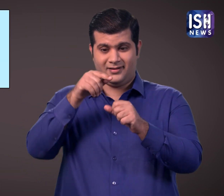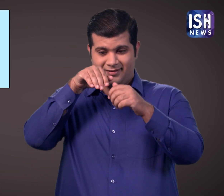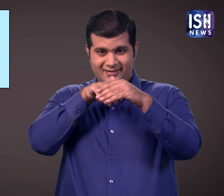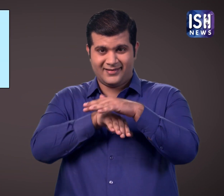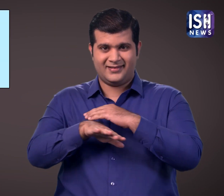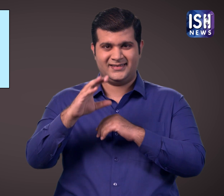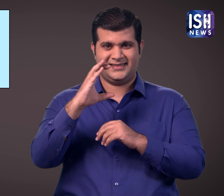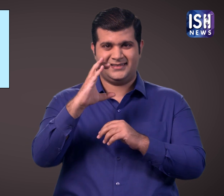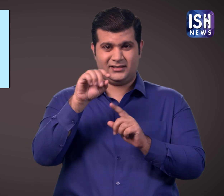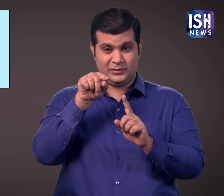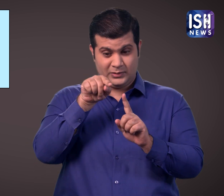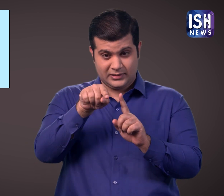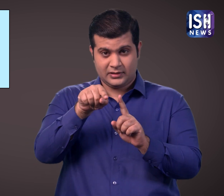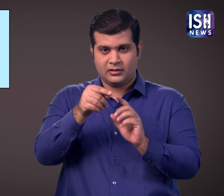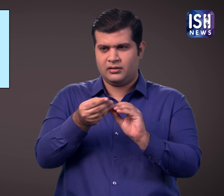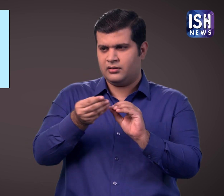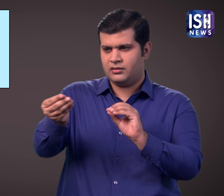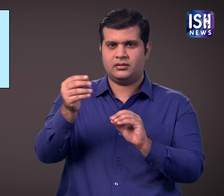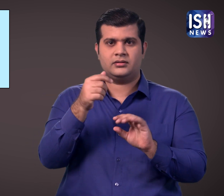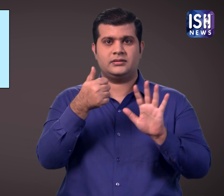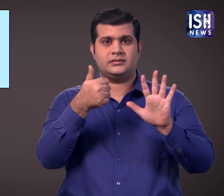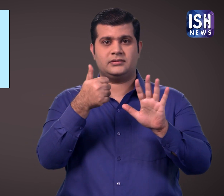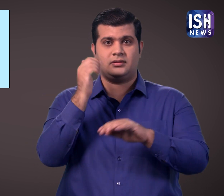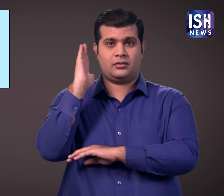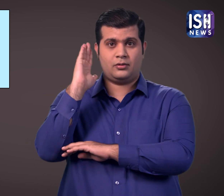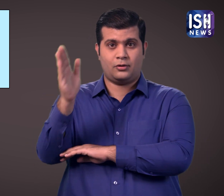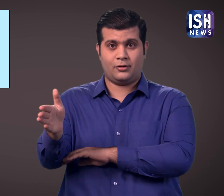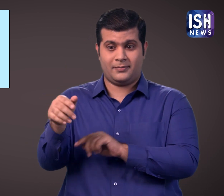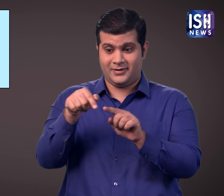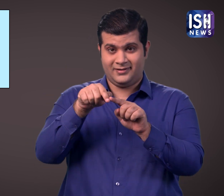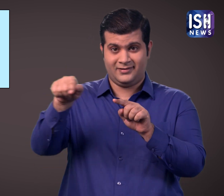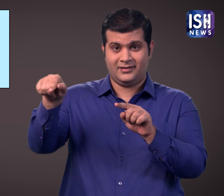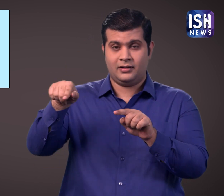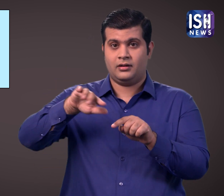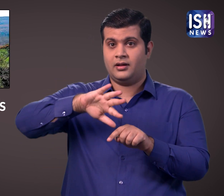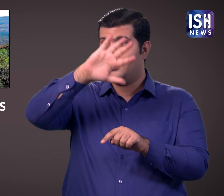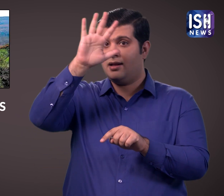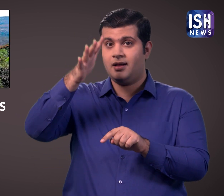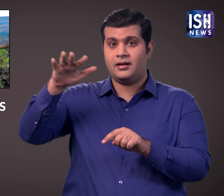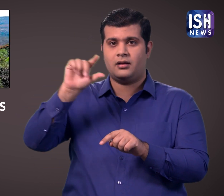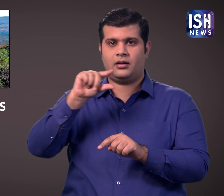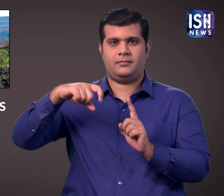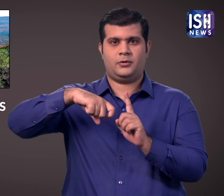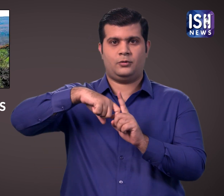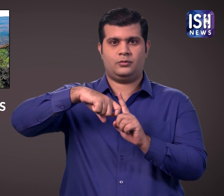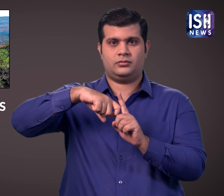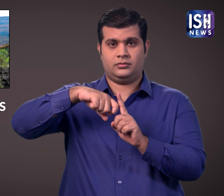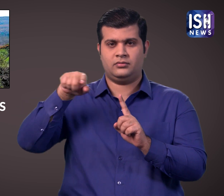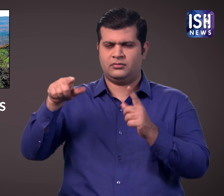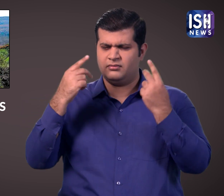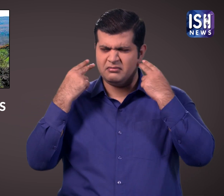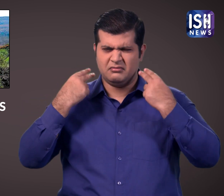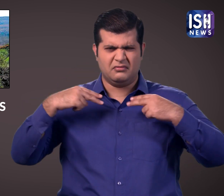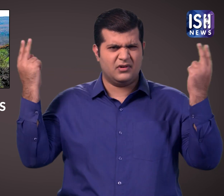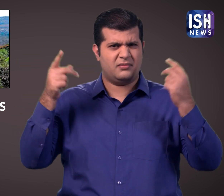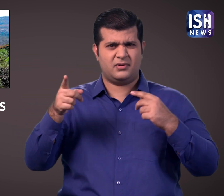कुरुम्बाची पहाडियां चेरडू पालककान केरल से 6 किलोमिटर दूर है